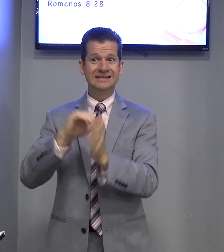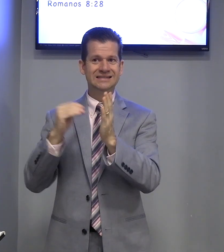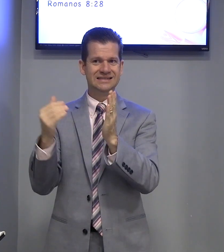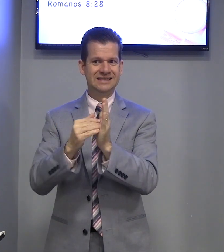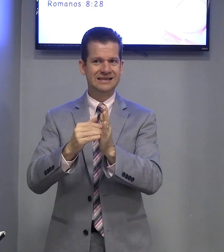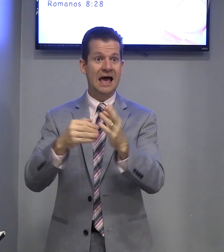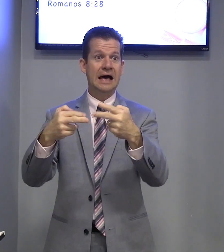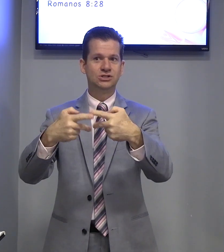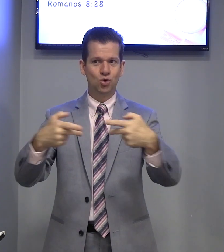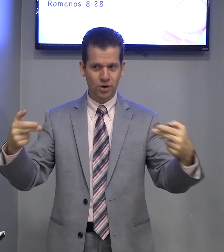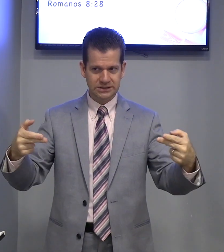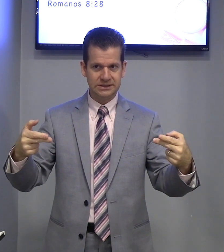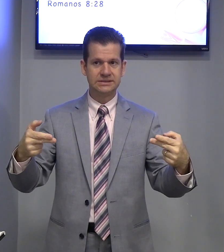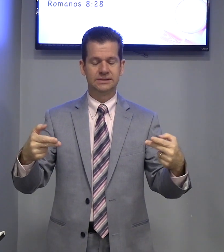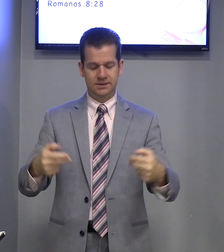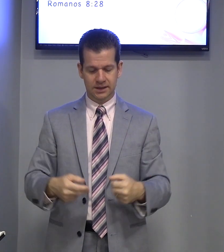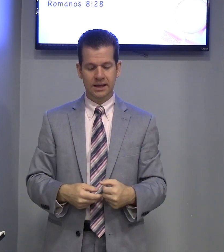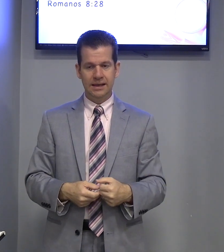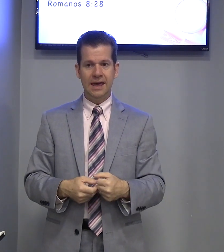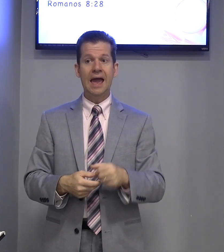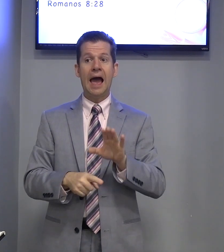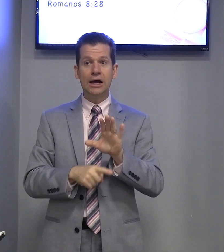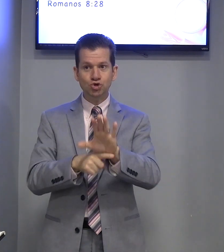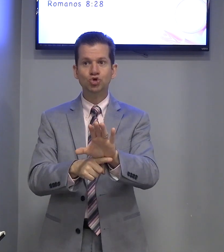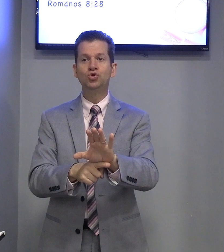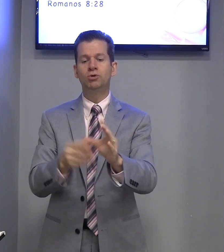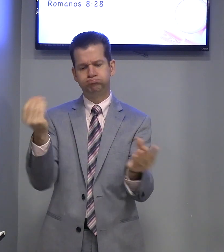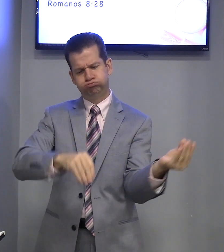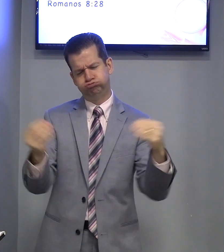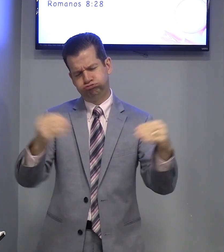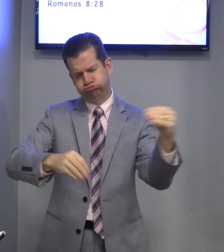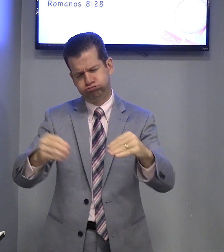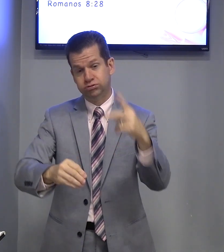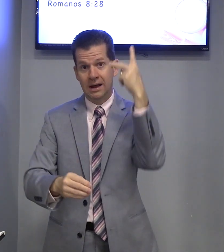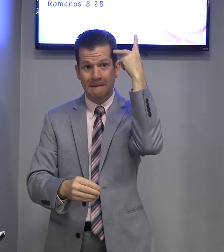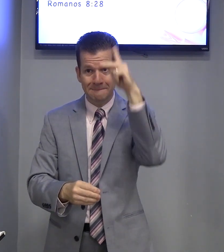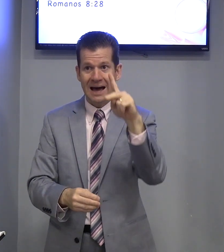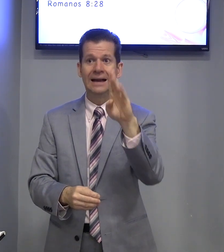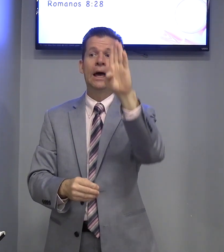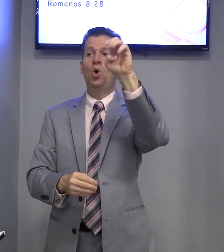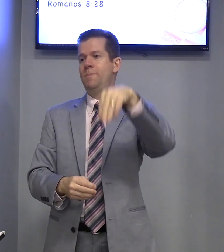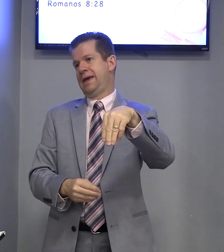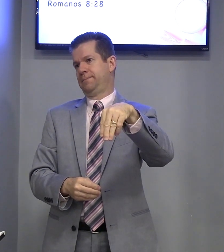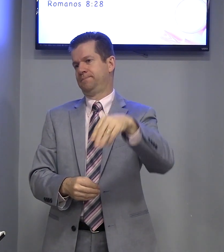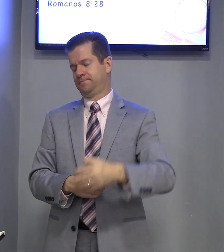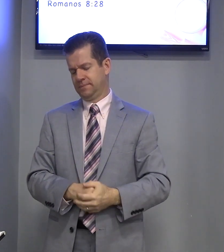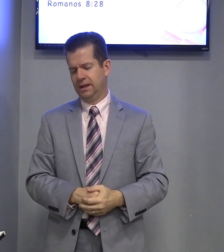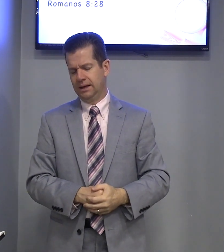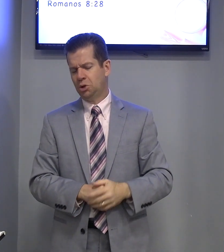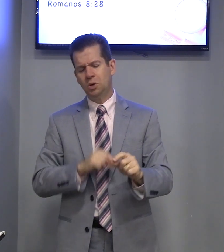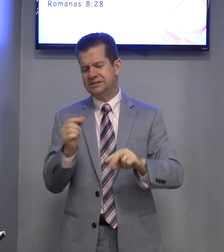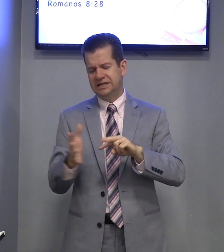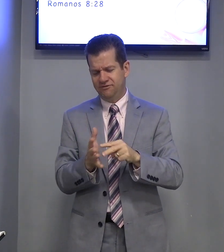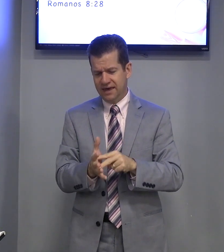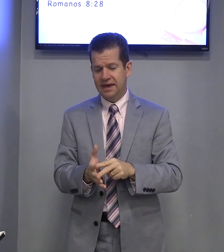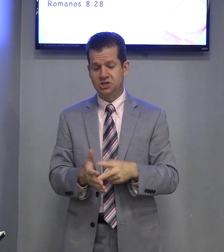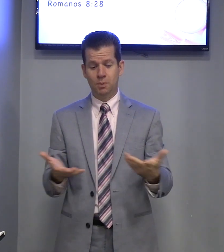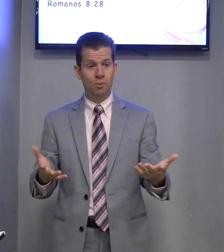as coisas. que ajudam para o bem. Então, que significa isso? Bom,